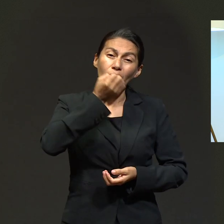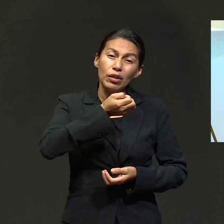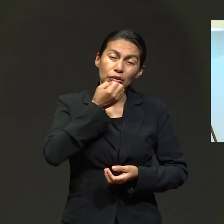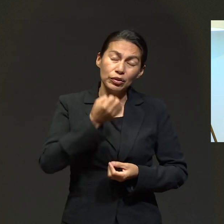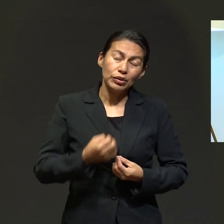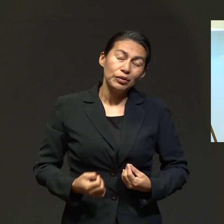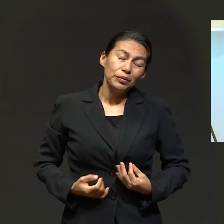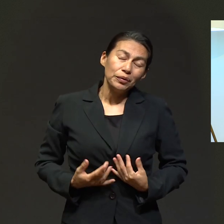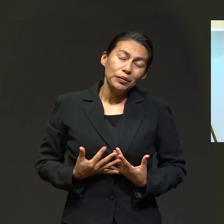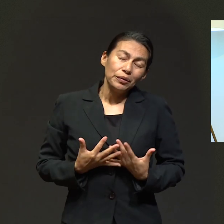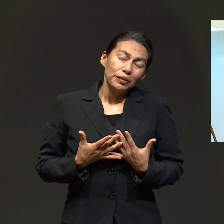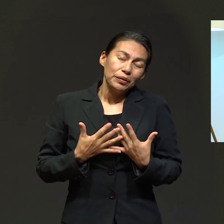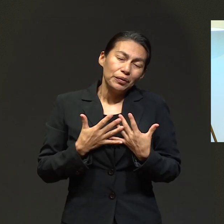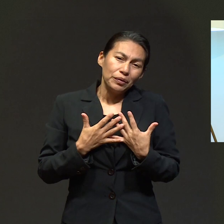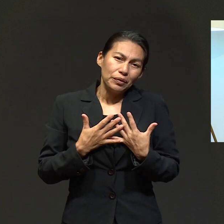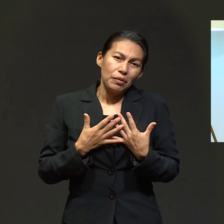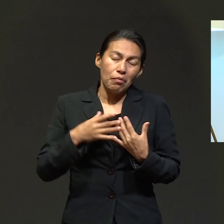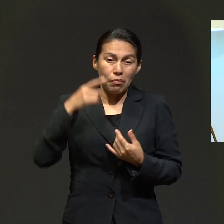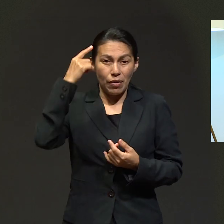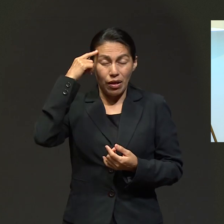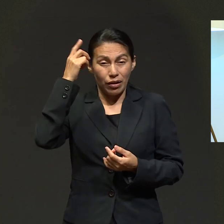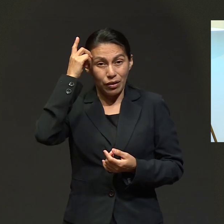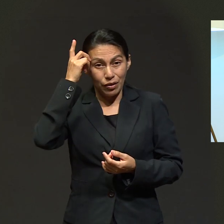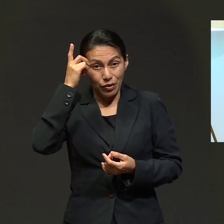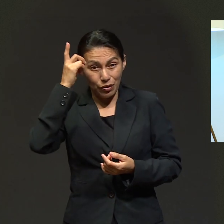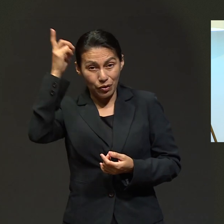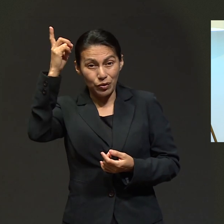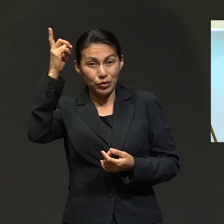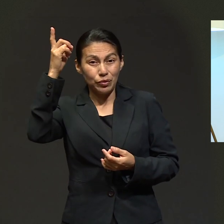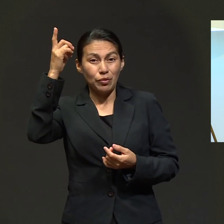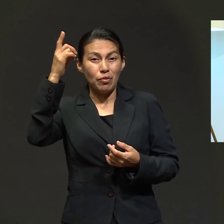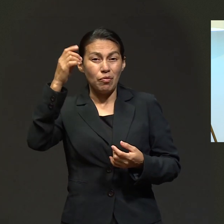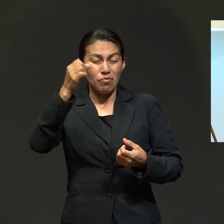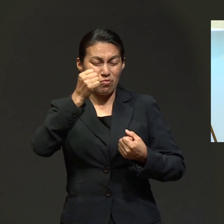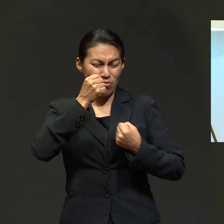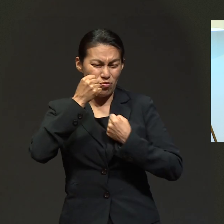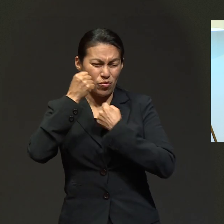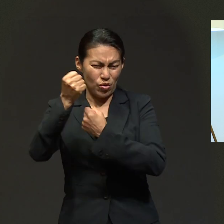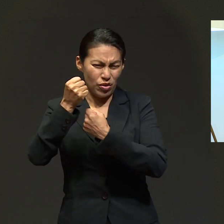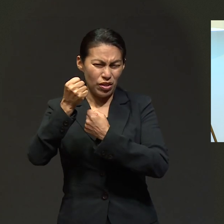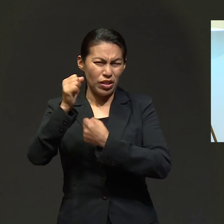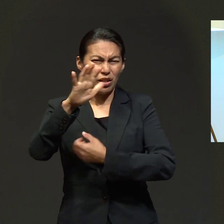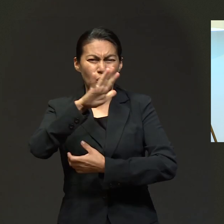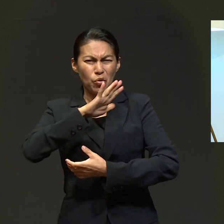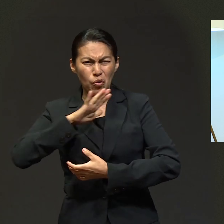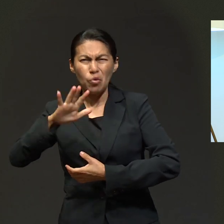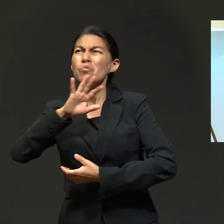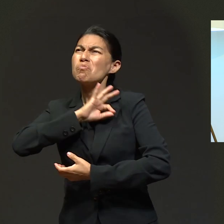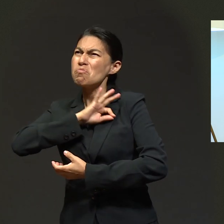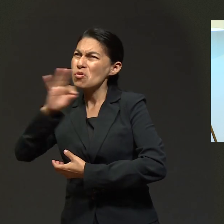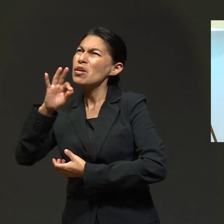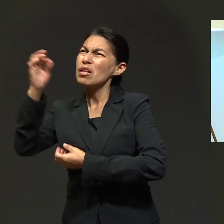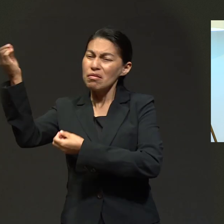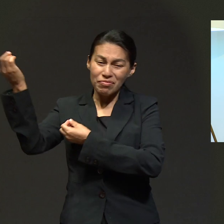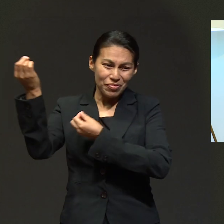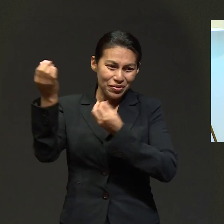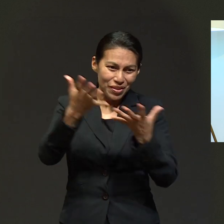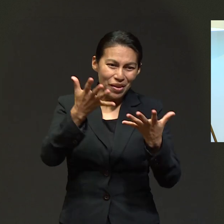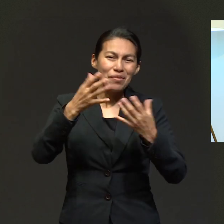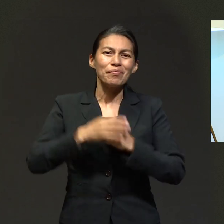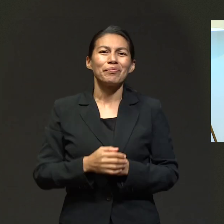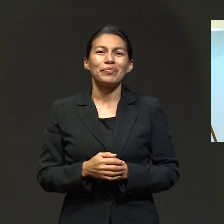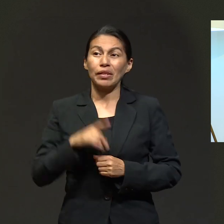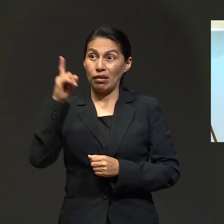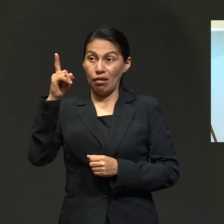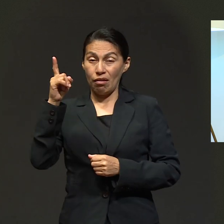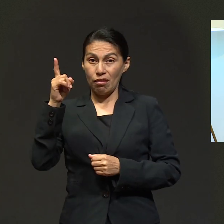para que Dios manifieste su poder, el poder de lo infinito, el poder de lo imposible, que